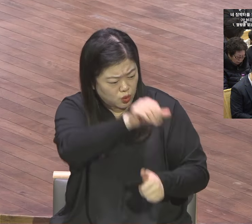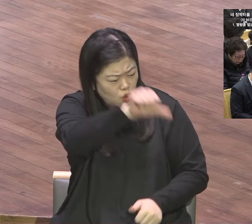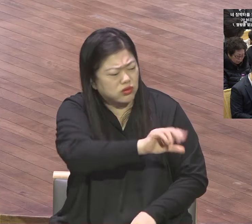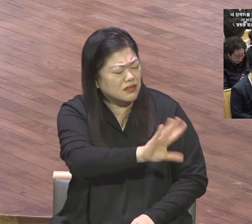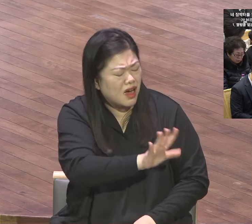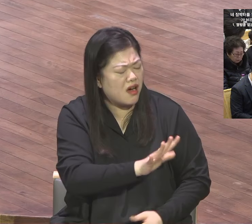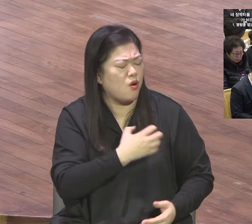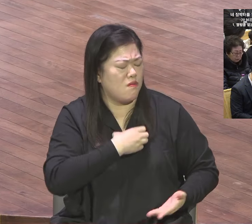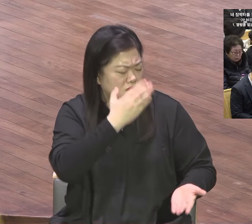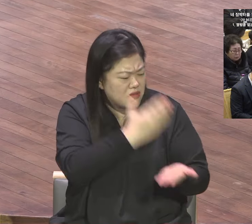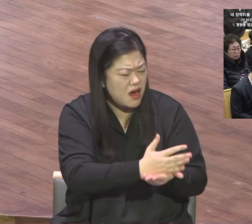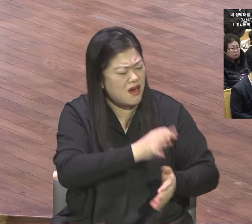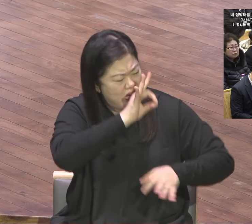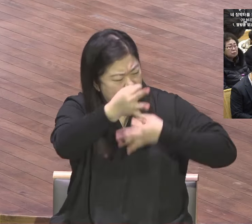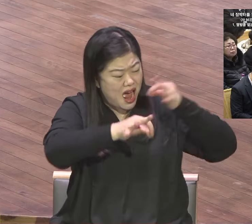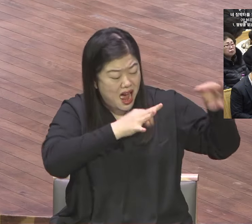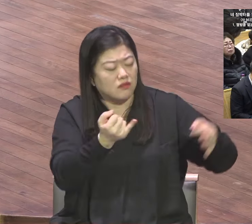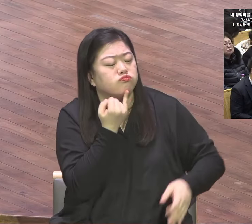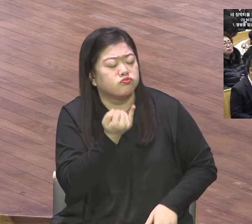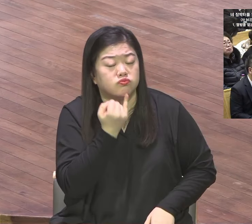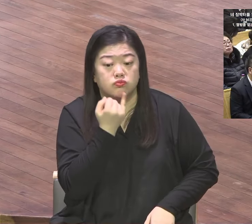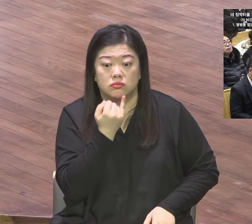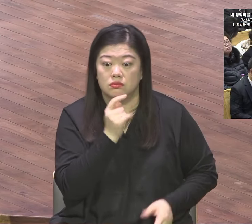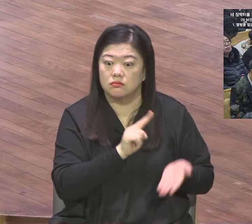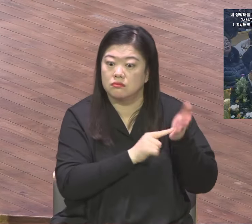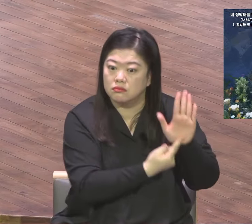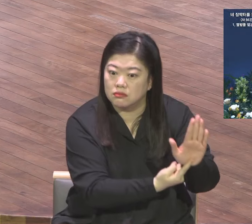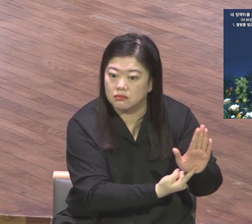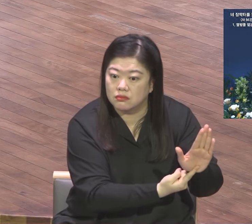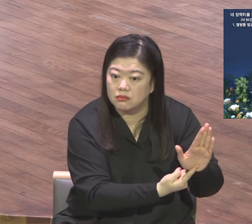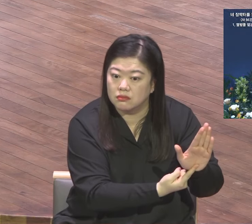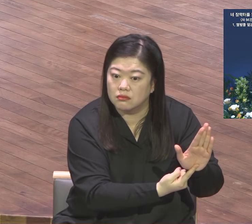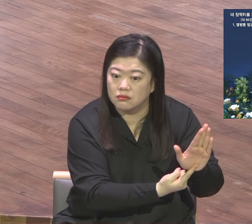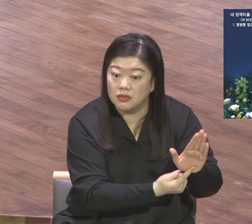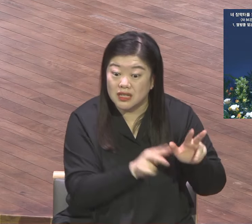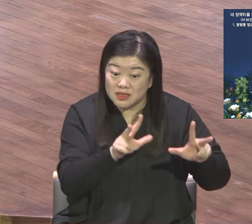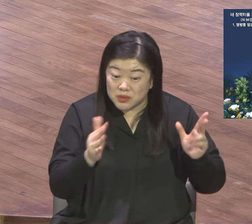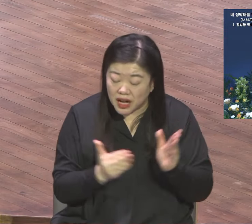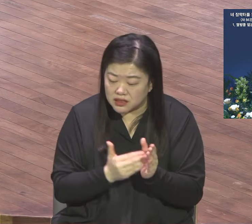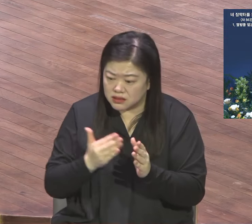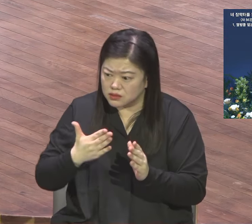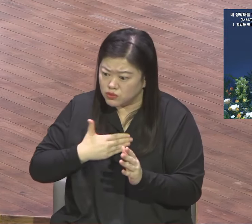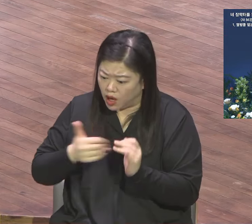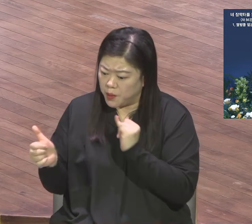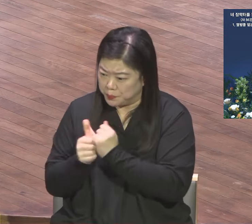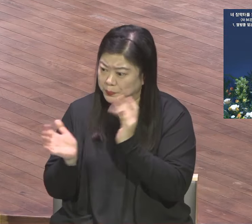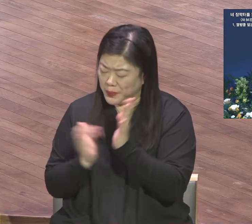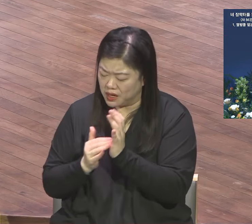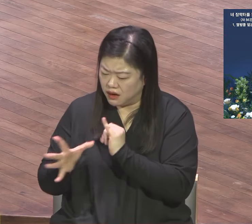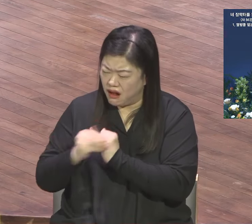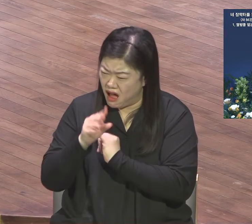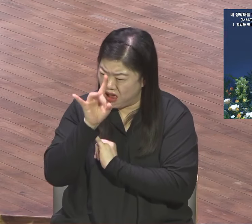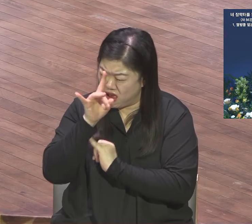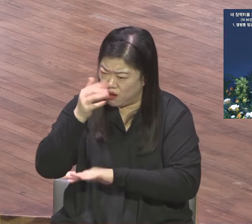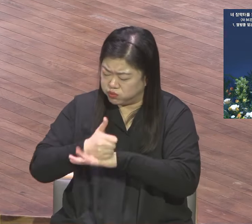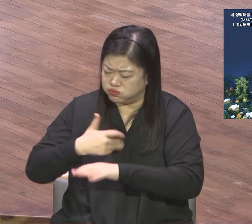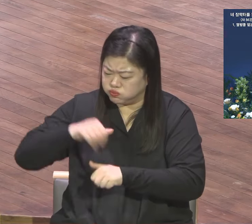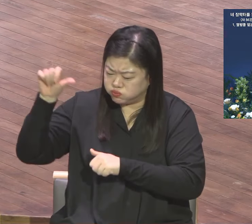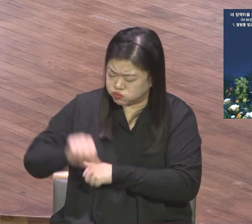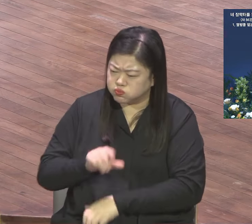바빌론 포로생활을 통해서 미래를 꿈꾸지 못했던 이스라엘 백성들이 이제 회복과 번성 할 것이라고